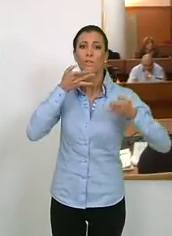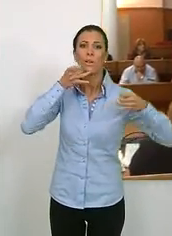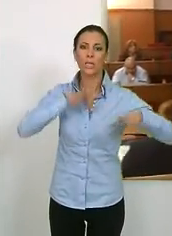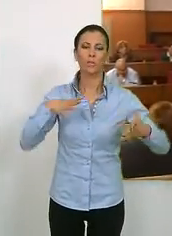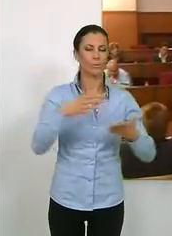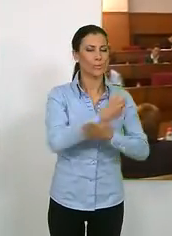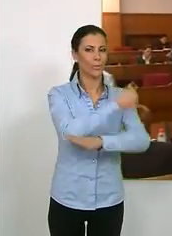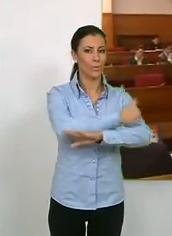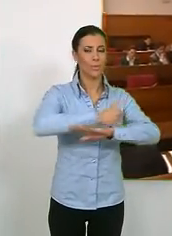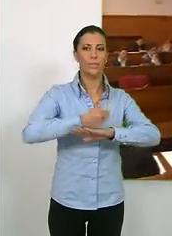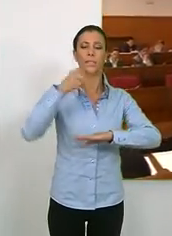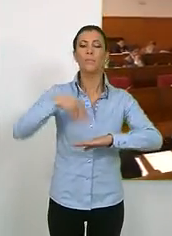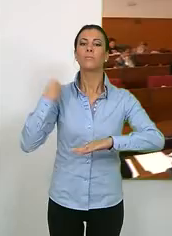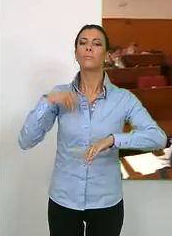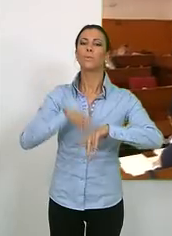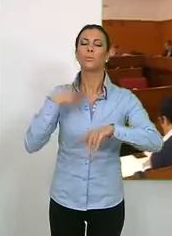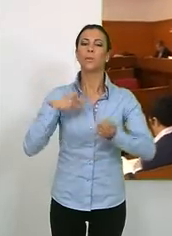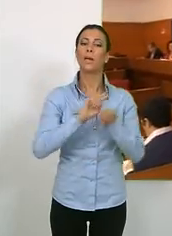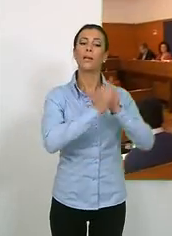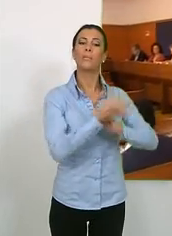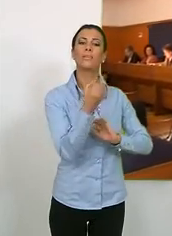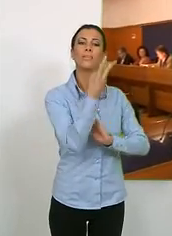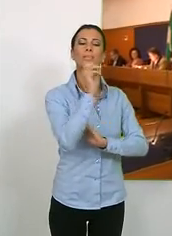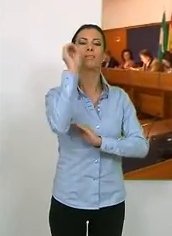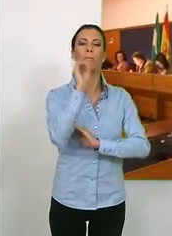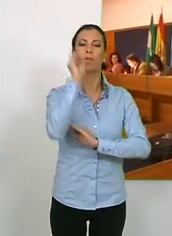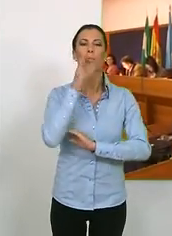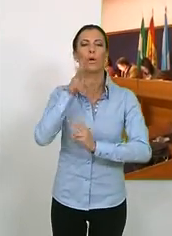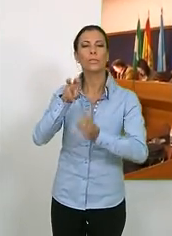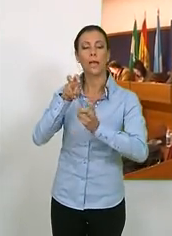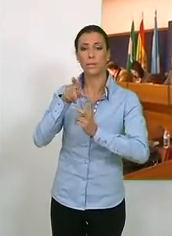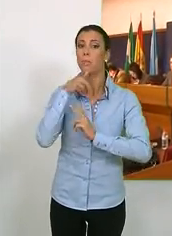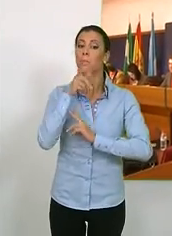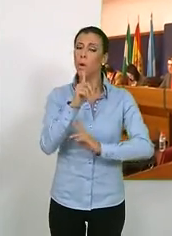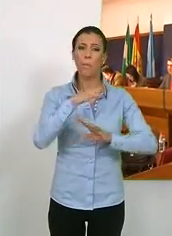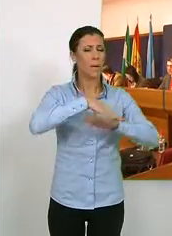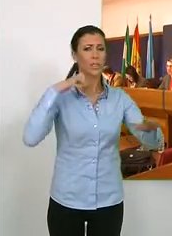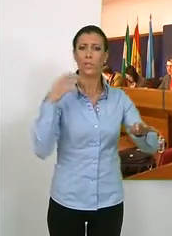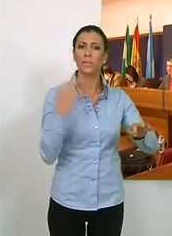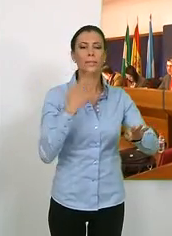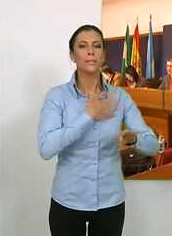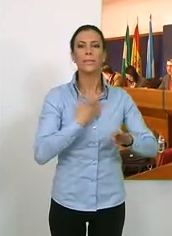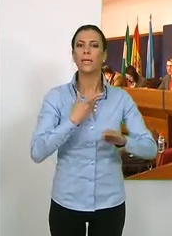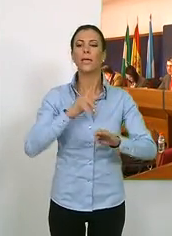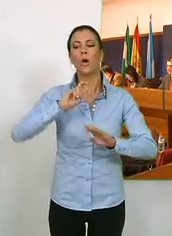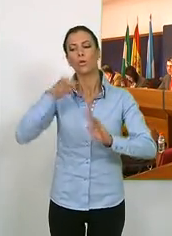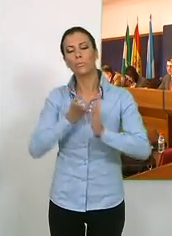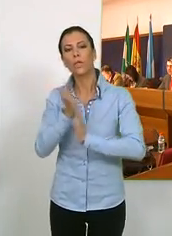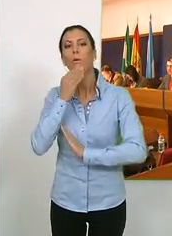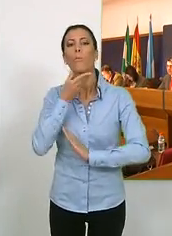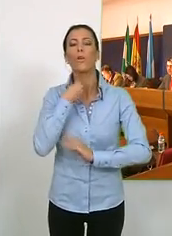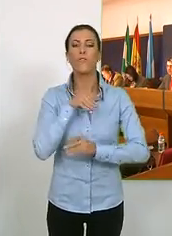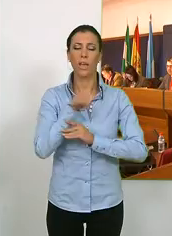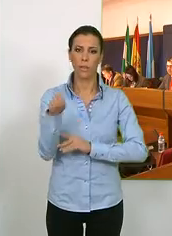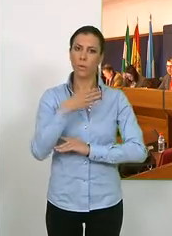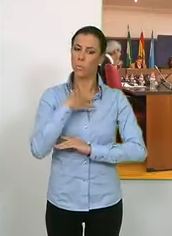los ciudadanos. Igualmente se han cambiado el 30% de las tasas, la mayoría de ellas, para introducir bonificaciones a las que